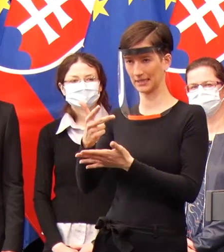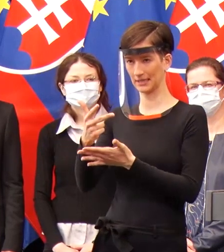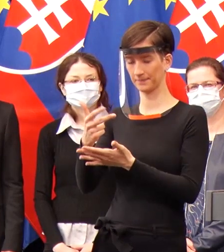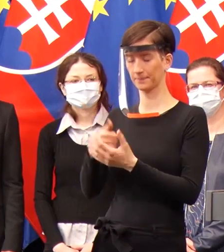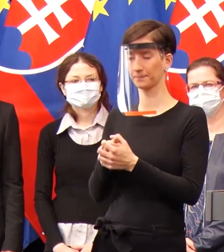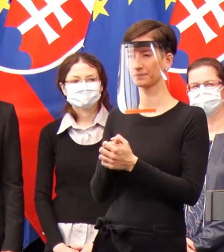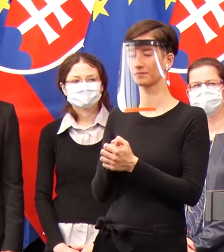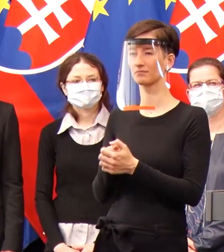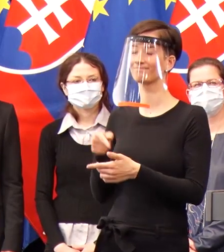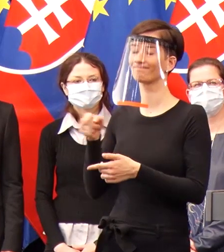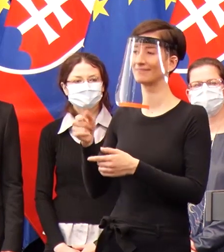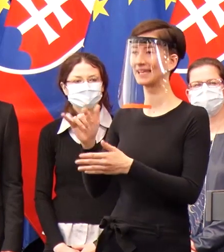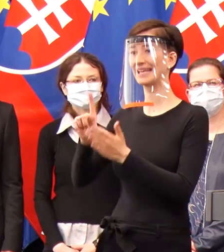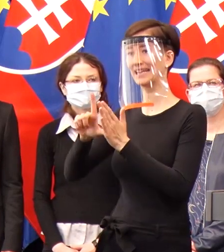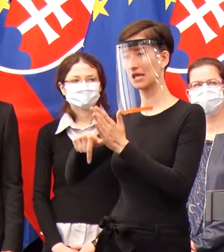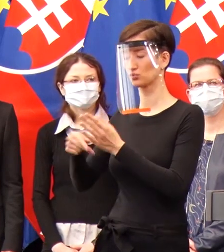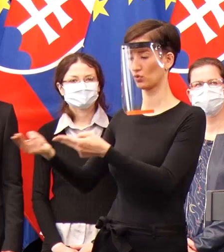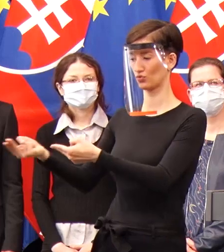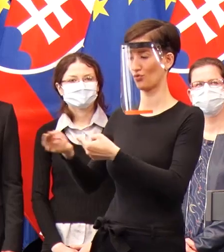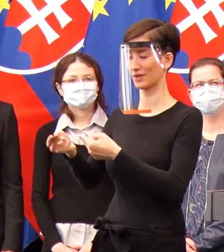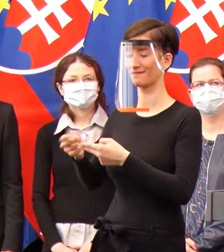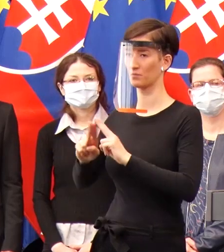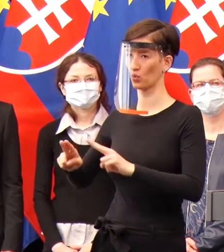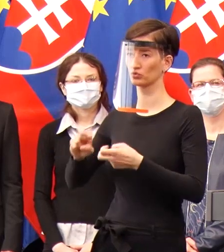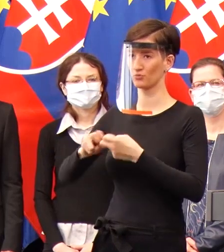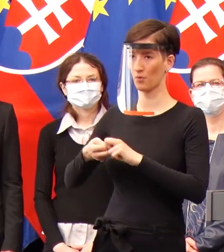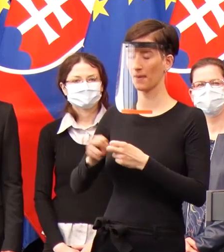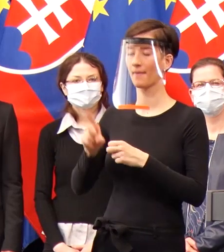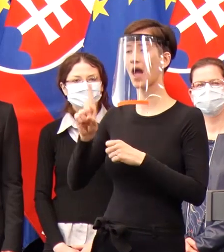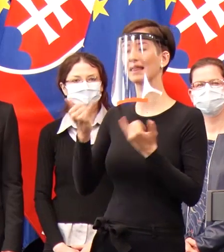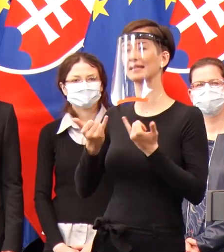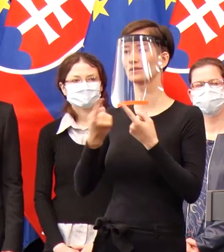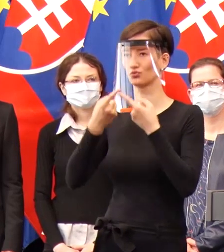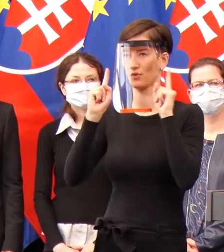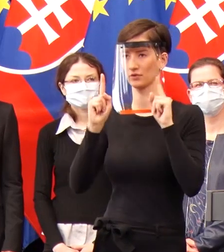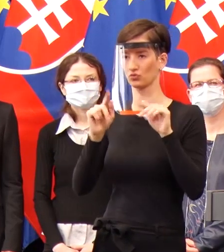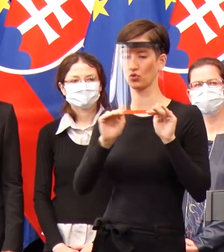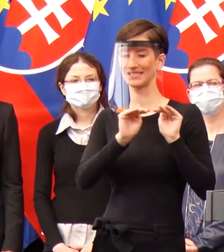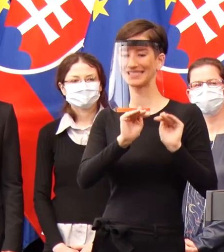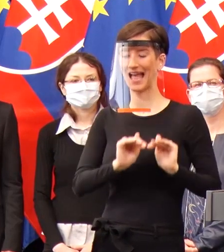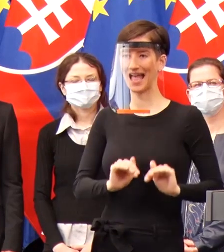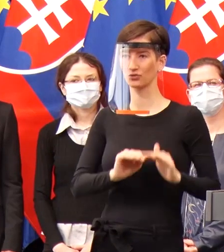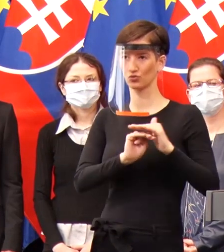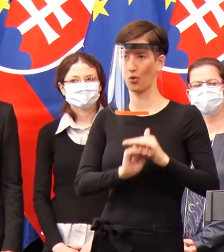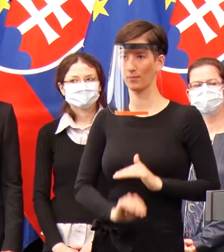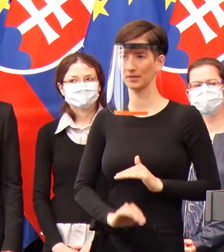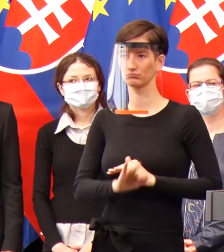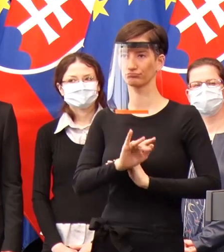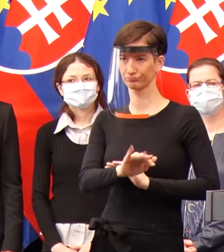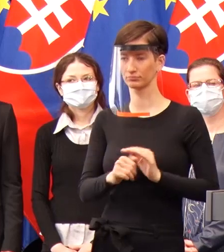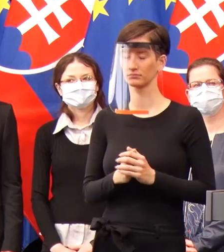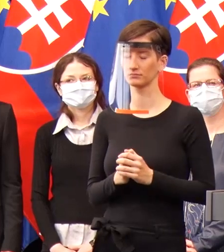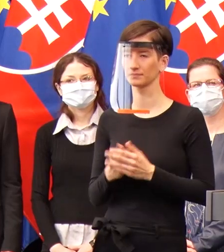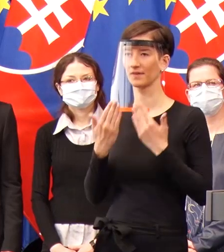dodávkami, a máme ich zabezpečené dostatočné množstvo, vďaka firmám ProScience